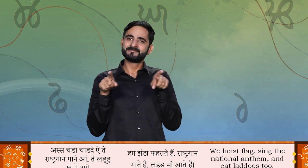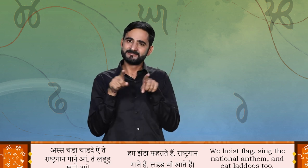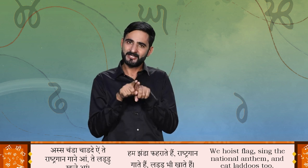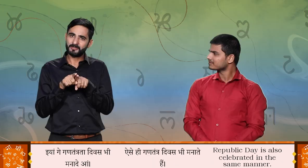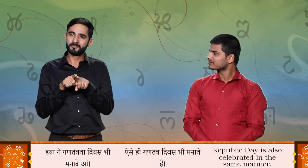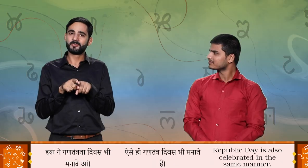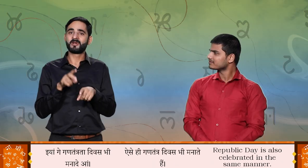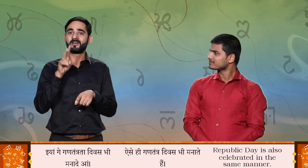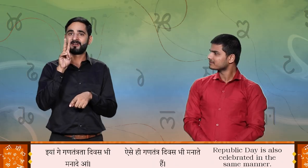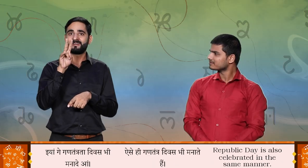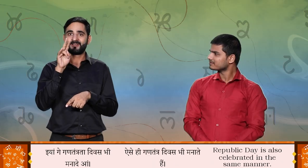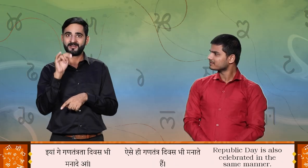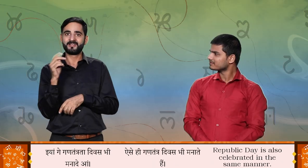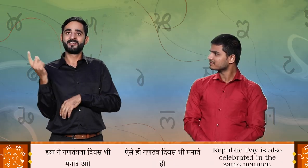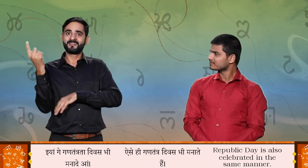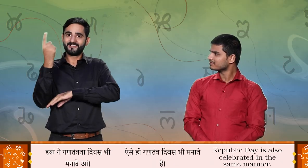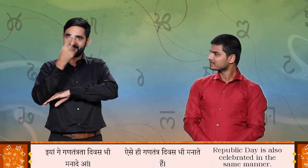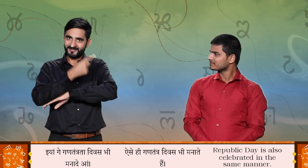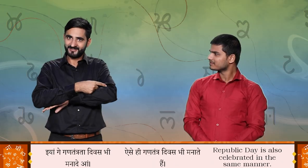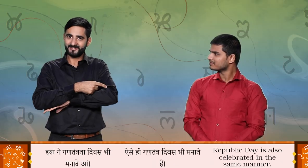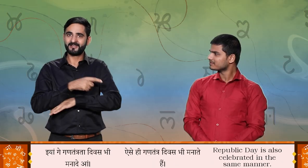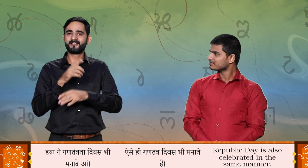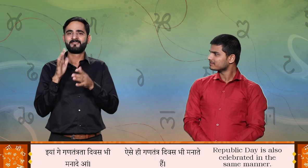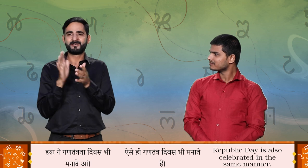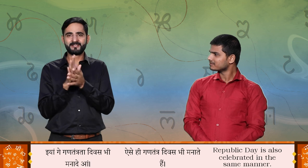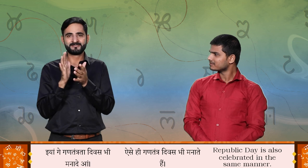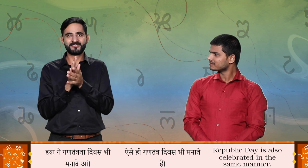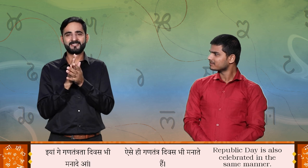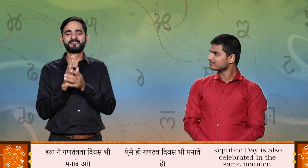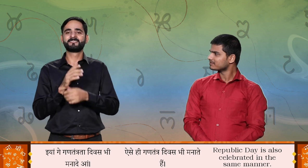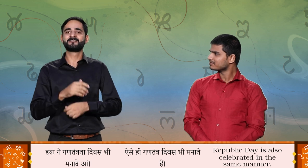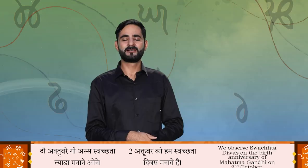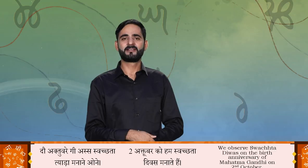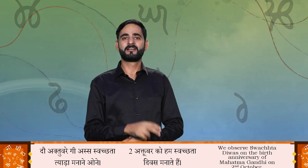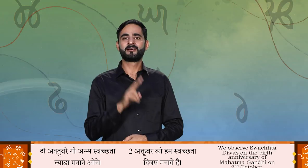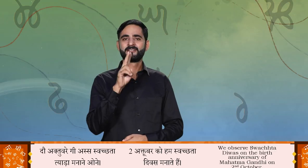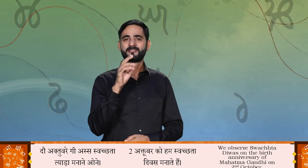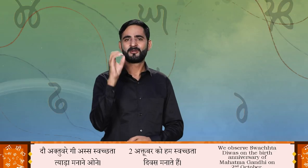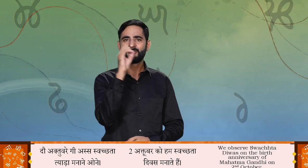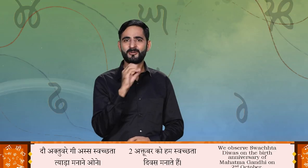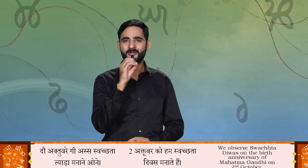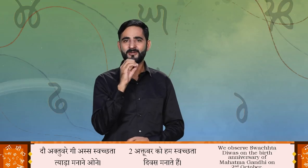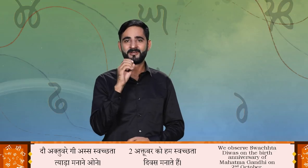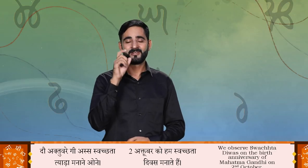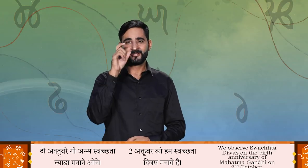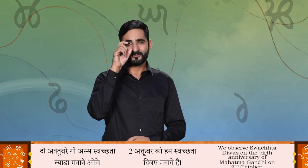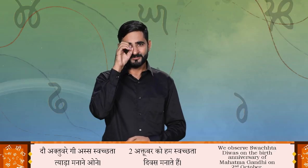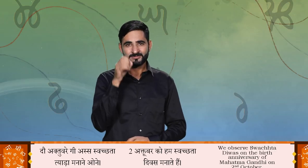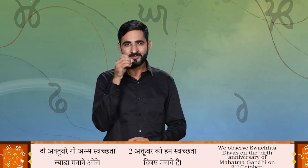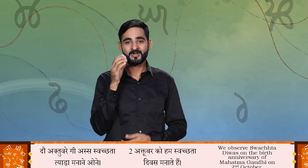इन्या गया गणतंतरता दिवस भी मनान देया दो अक्तूबरे गी अस स्वच्चतप